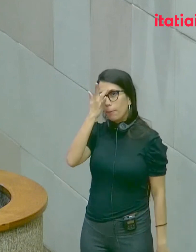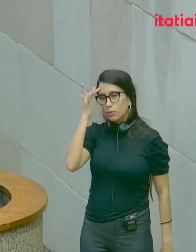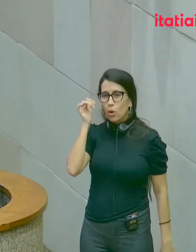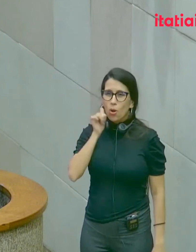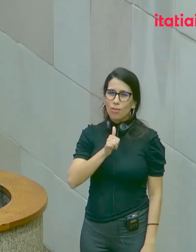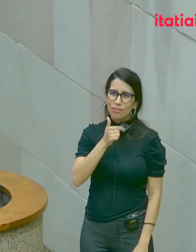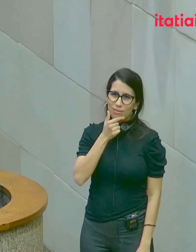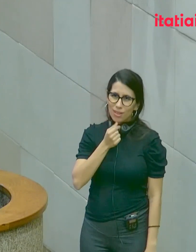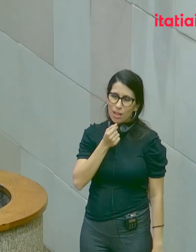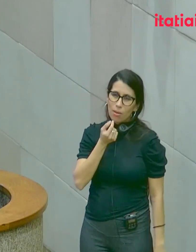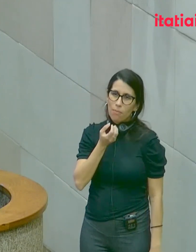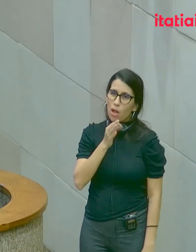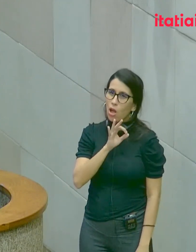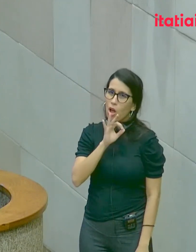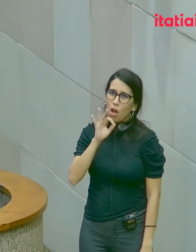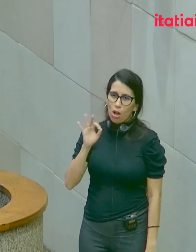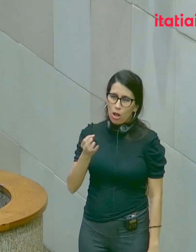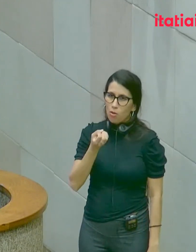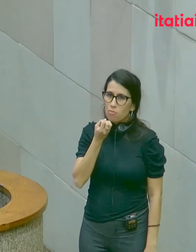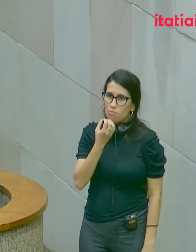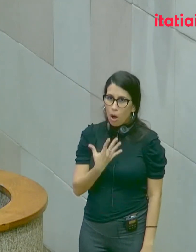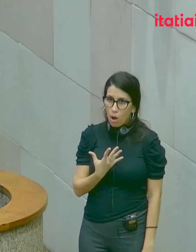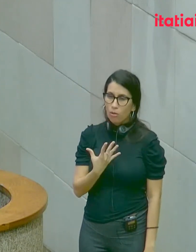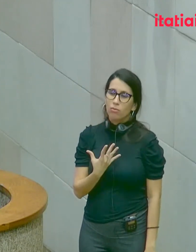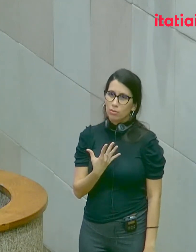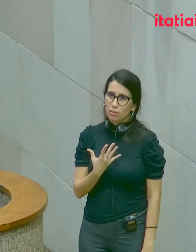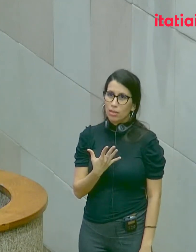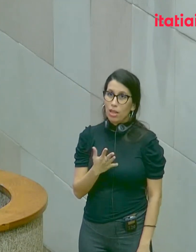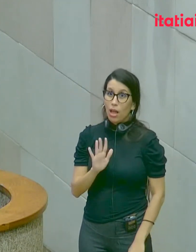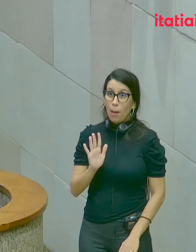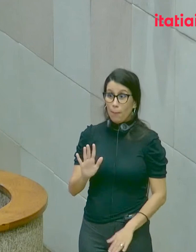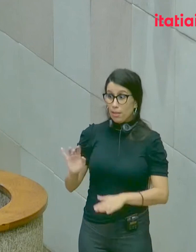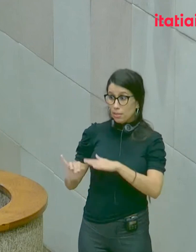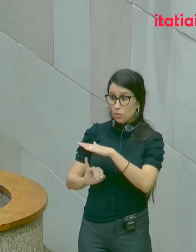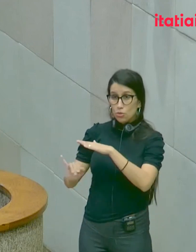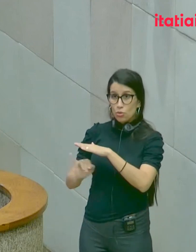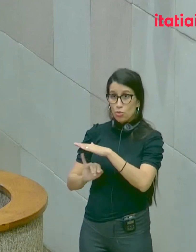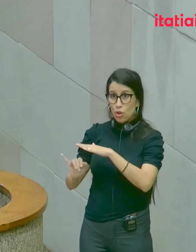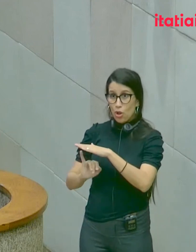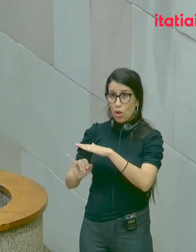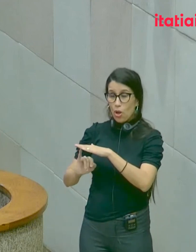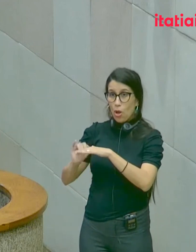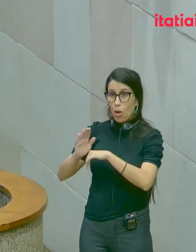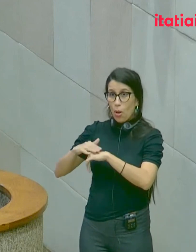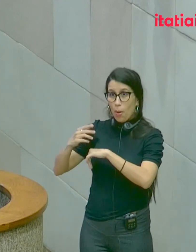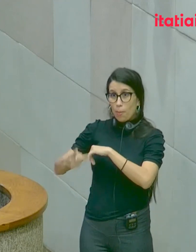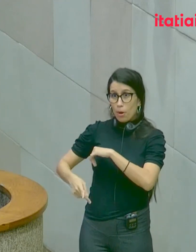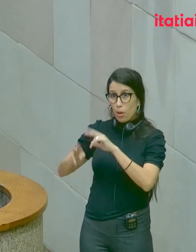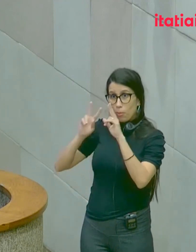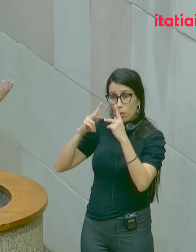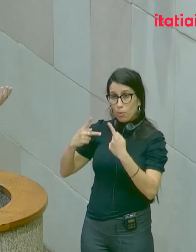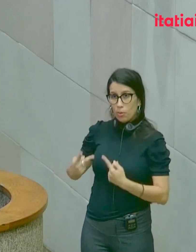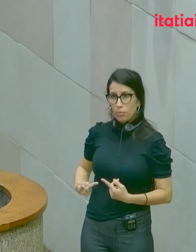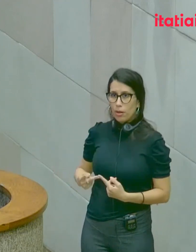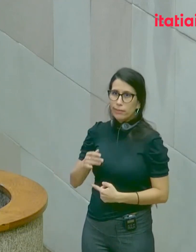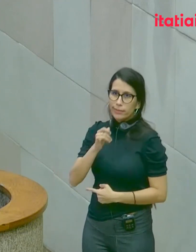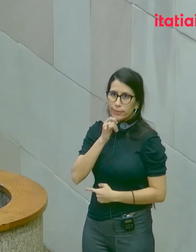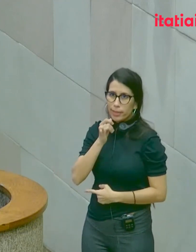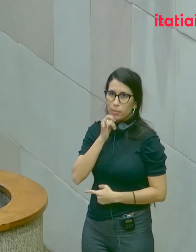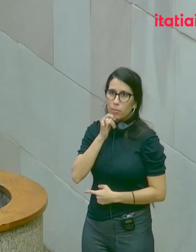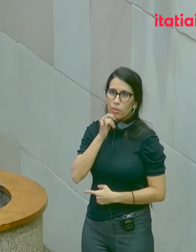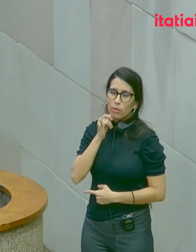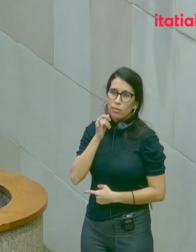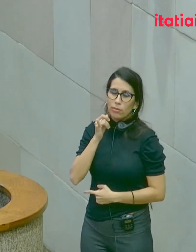por natureza e as instituições geridas pela humanidade ou geradas pela humanidade, tais como a propriedade,